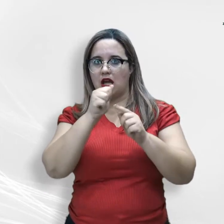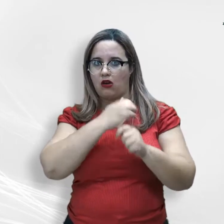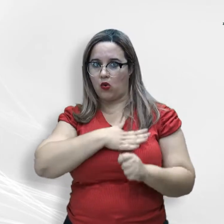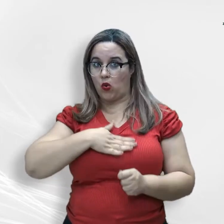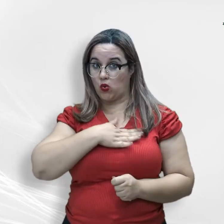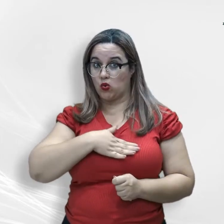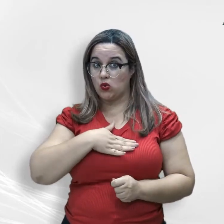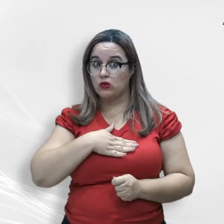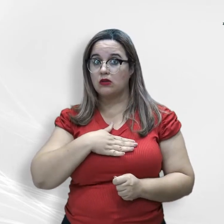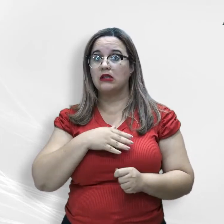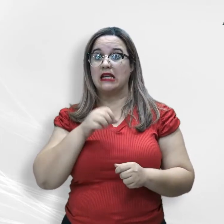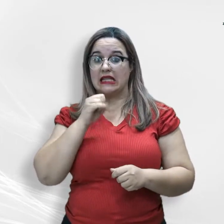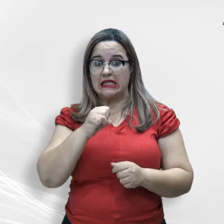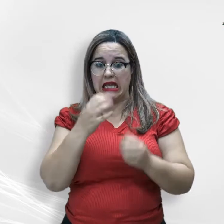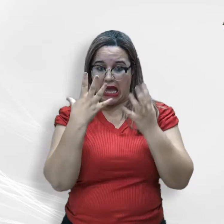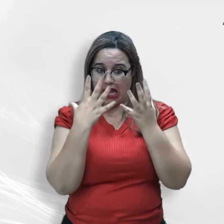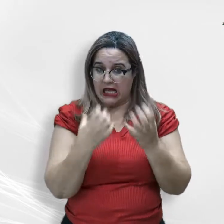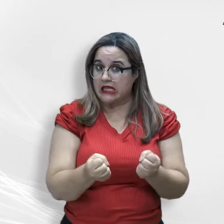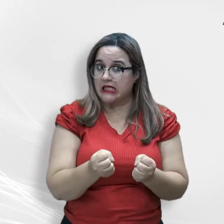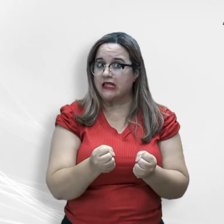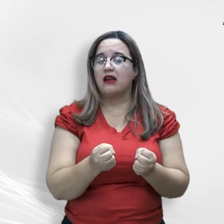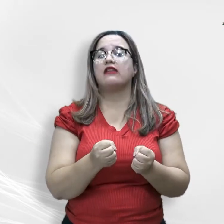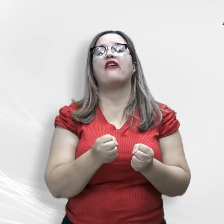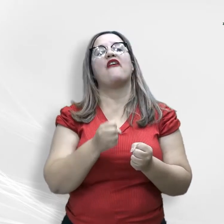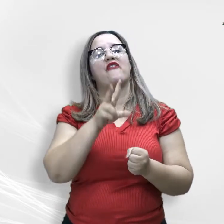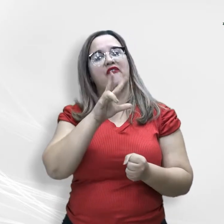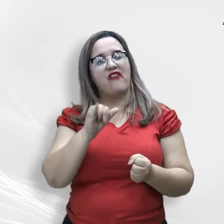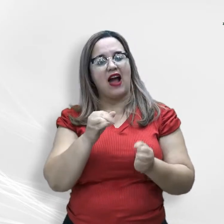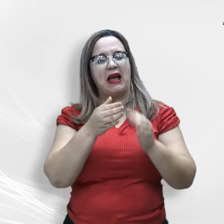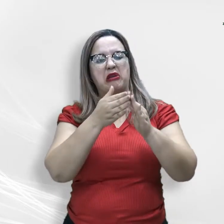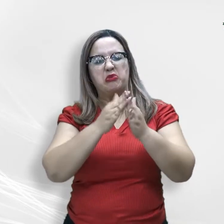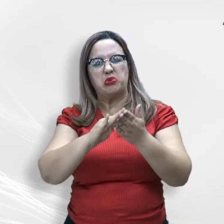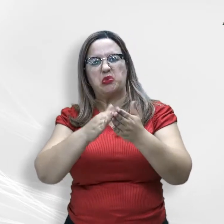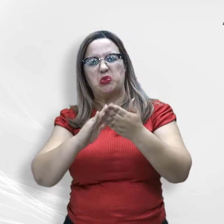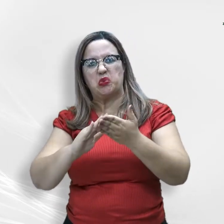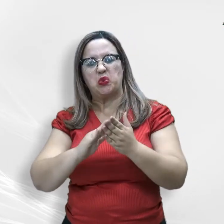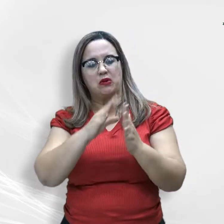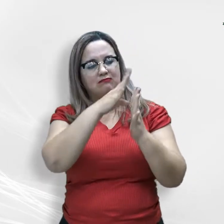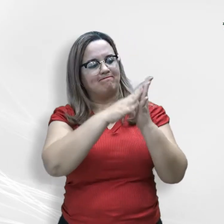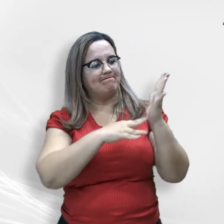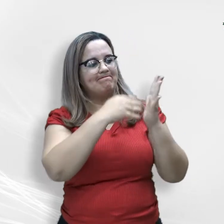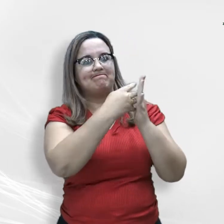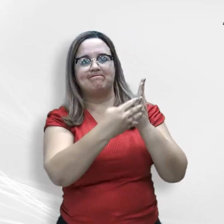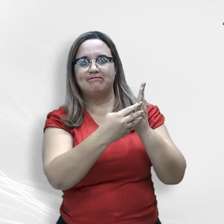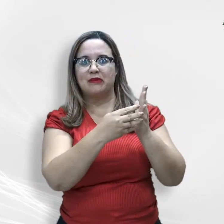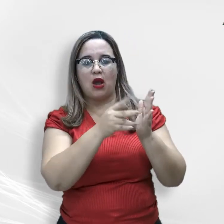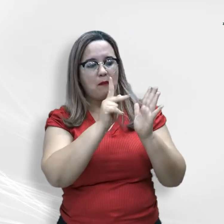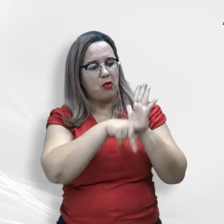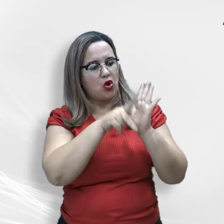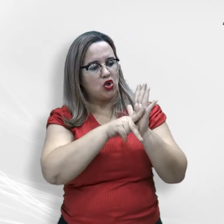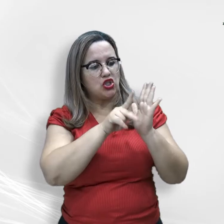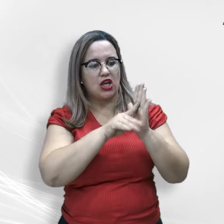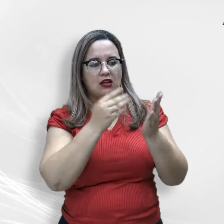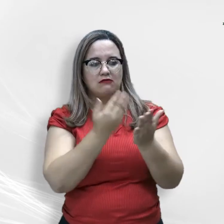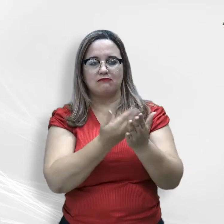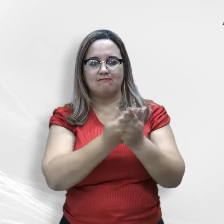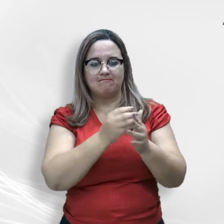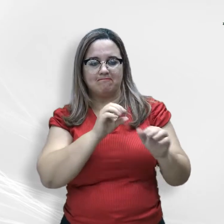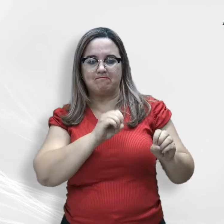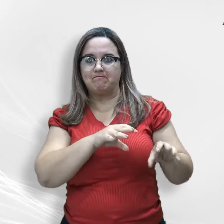concedida a medida liminar, haverá imenso prejuízo ao calendário e ao planejamento escolar na Rede Estadual de Ensino, finalizou o